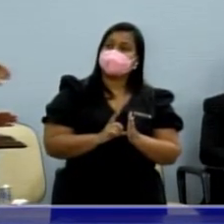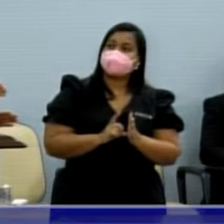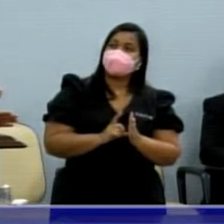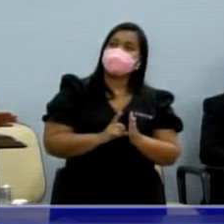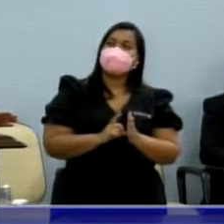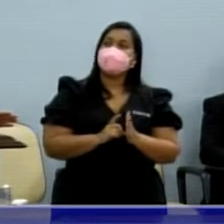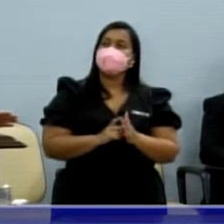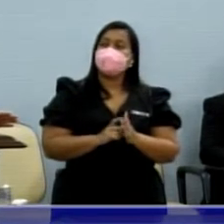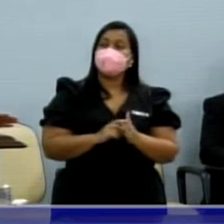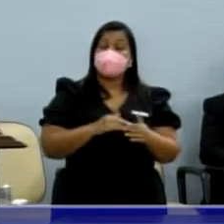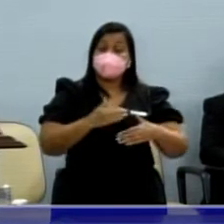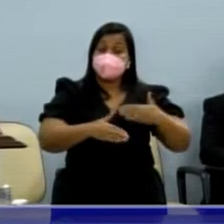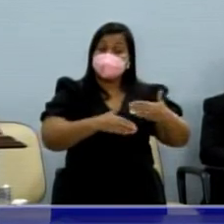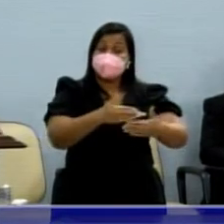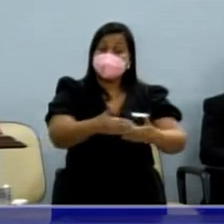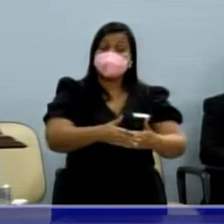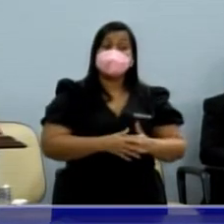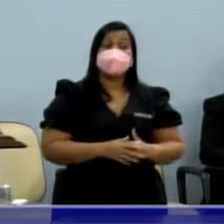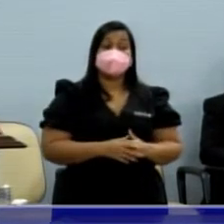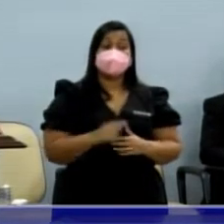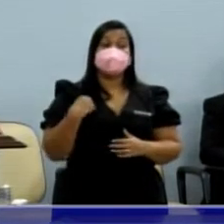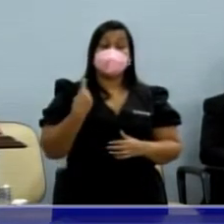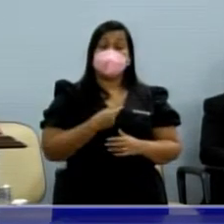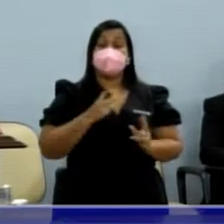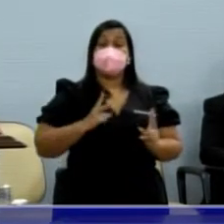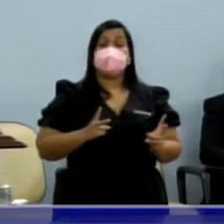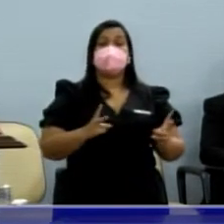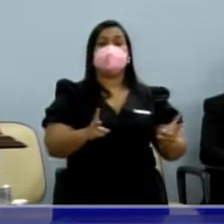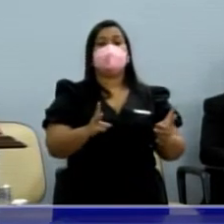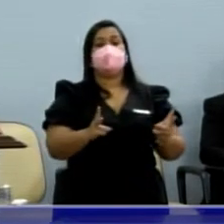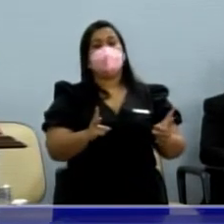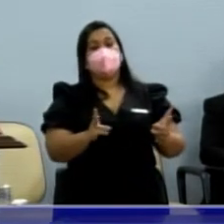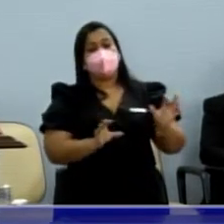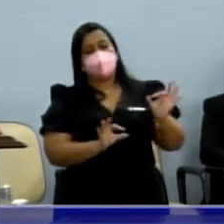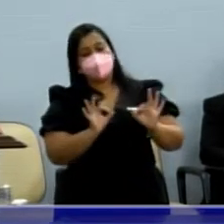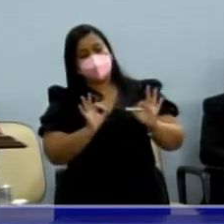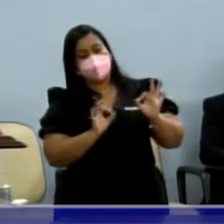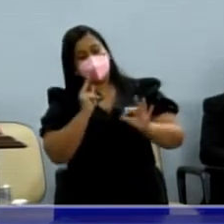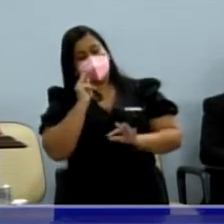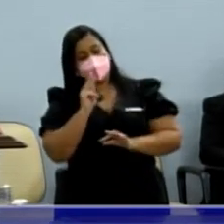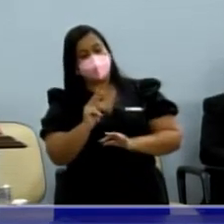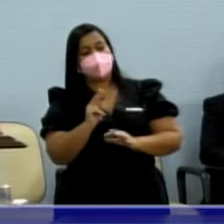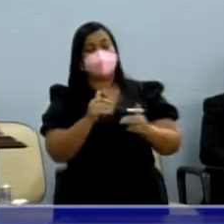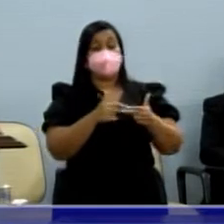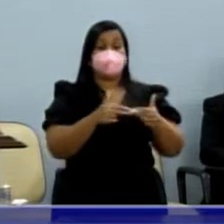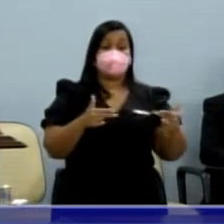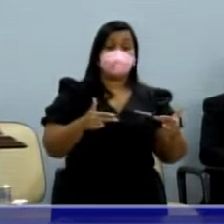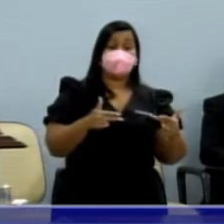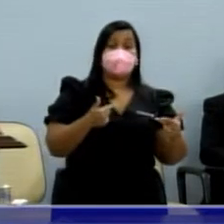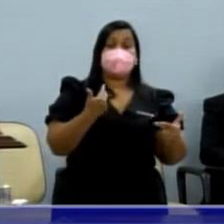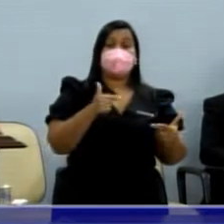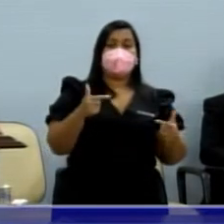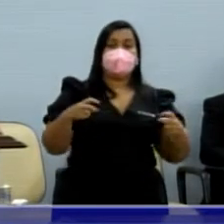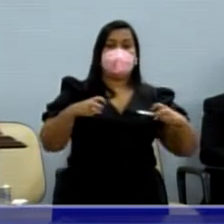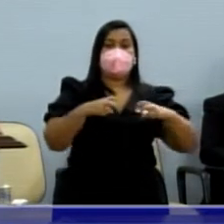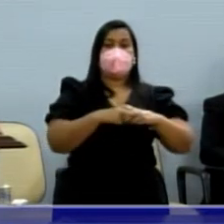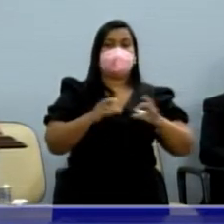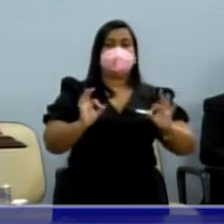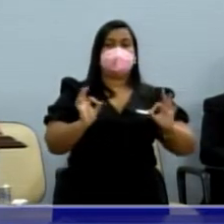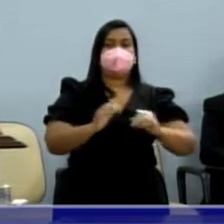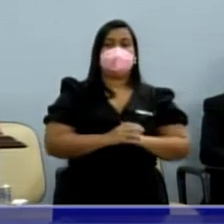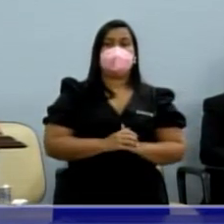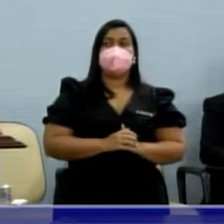daqui a alguns dias, que a gente vai continuar monitorando, tem uns cones ali, não teve mais acidentes, se teve,